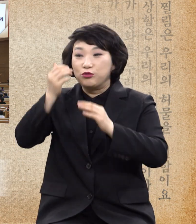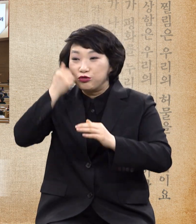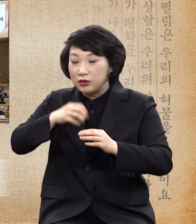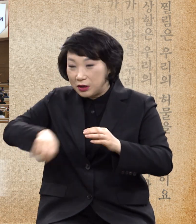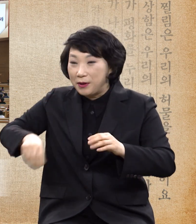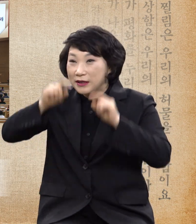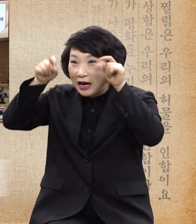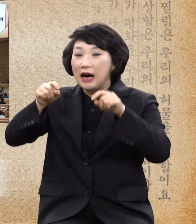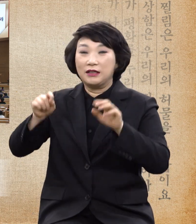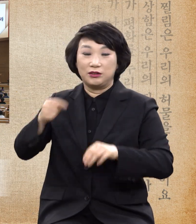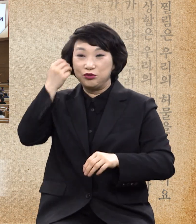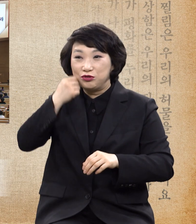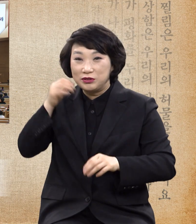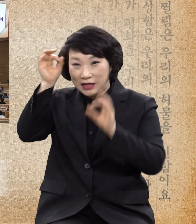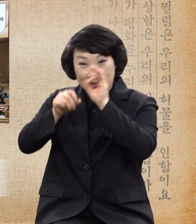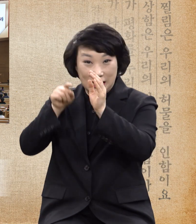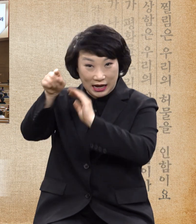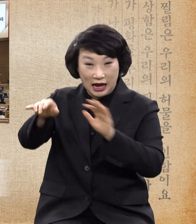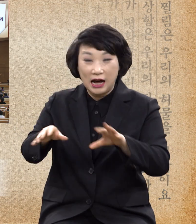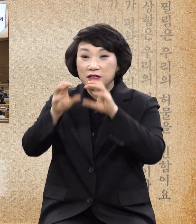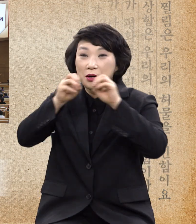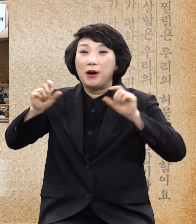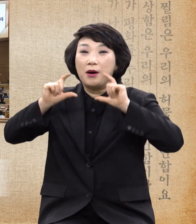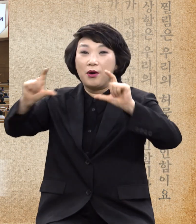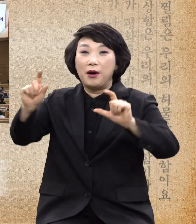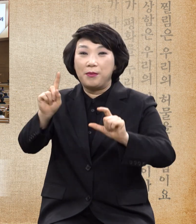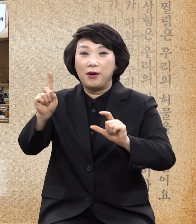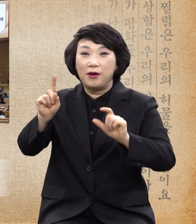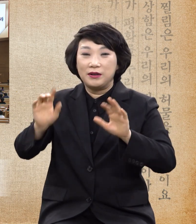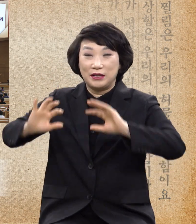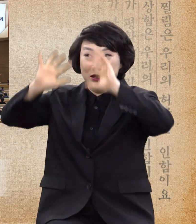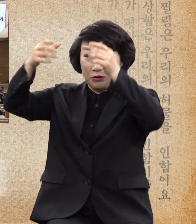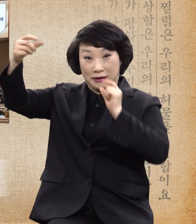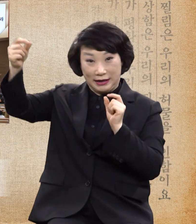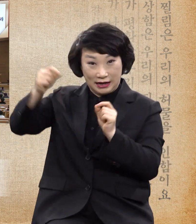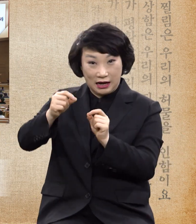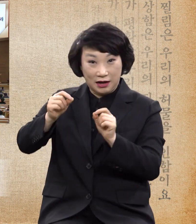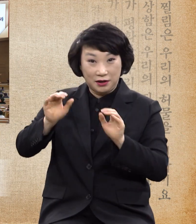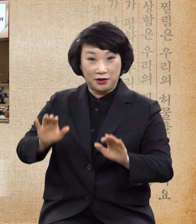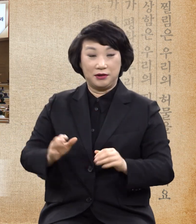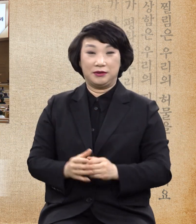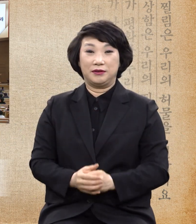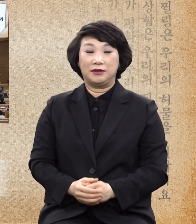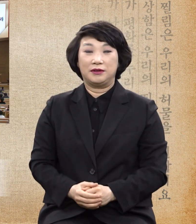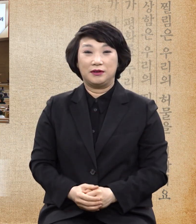양에게로 가라 가면서 전파하며 말하되 천국이 가까웠다 하고 병든